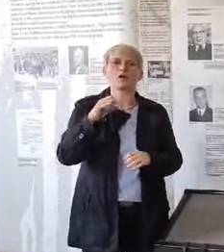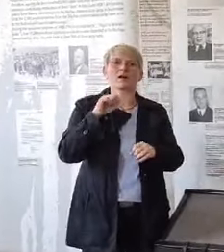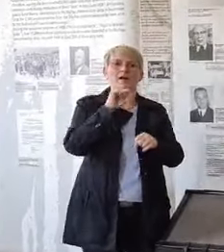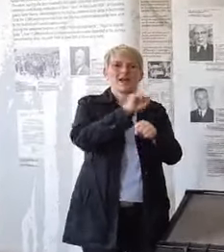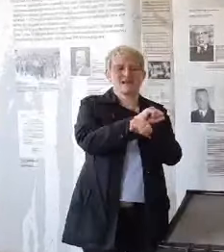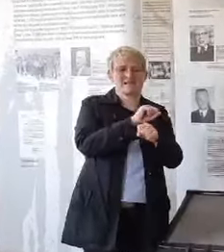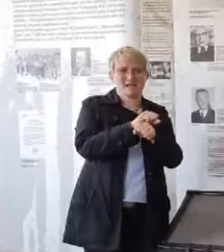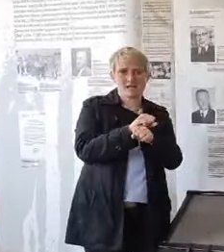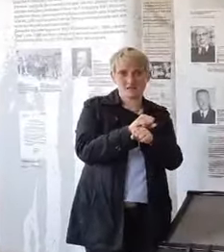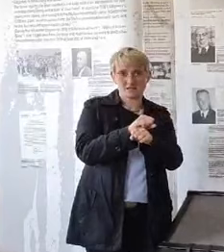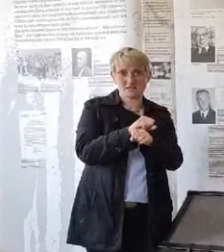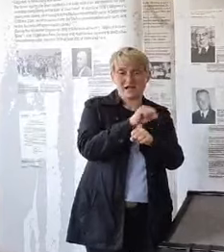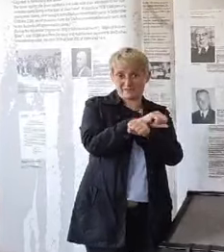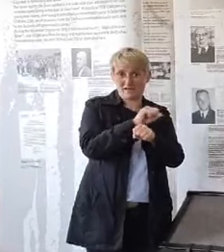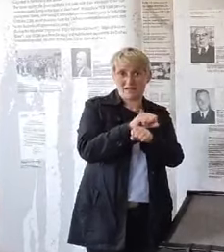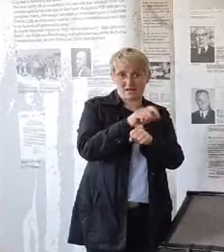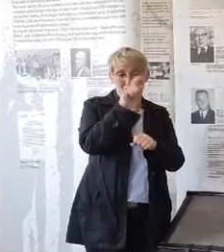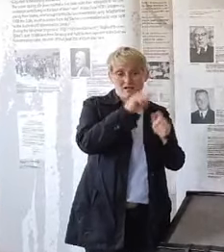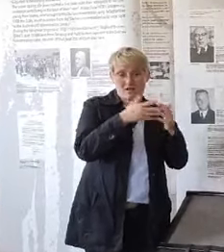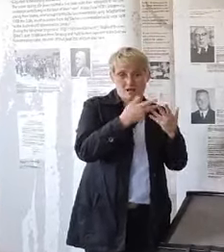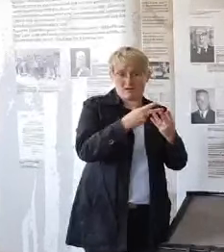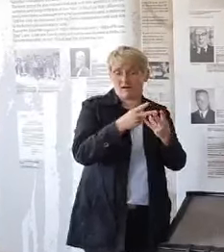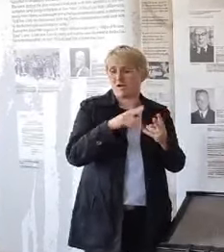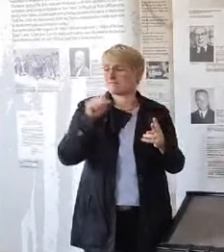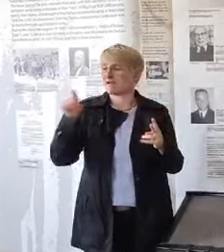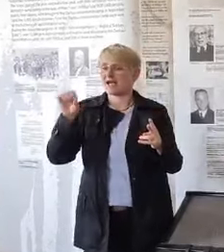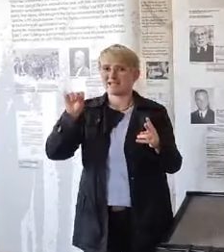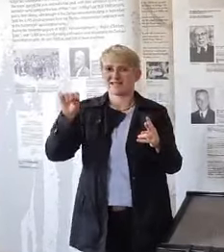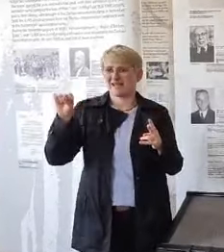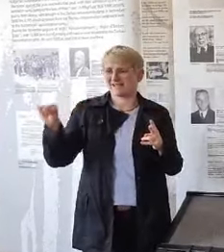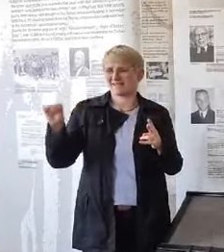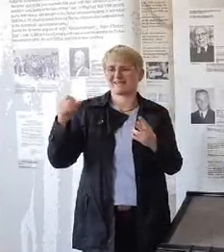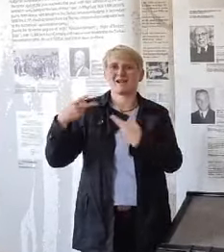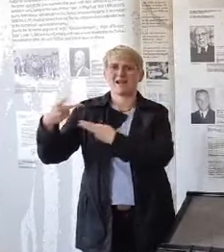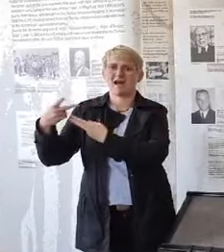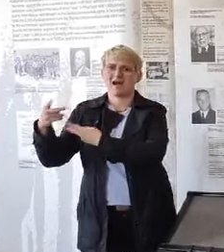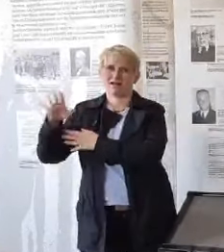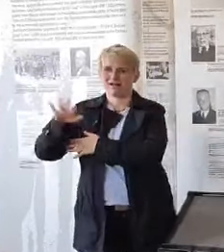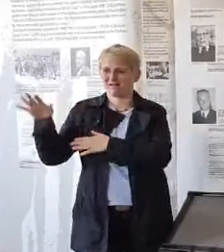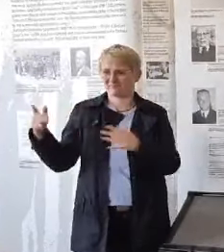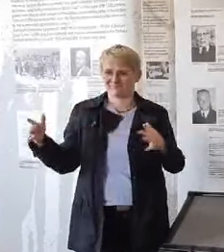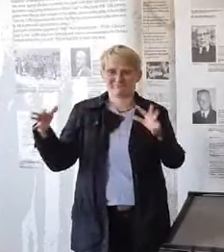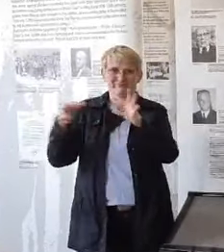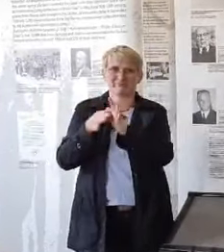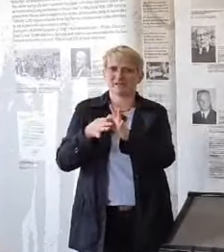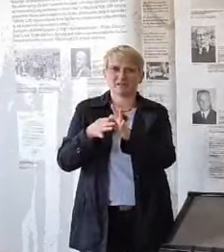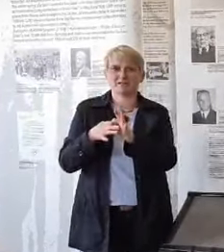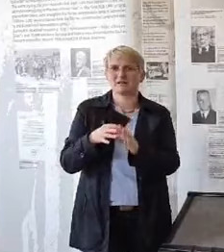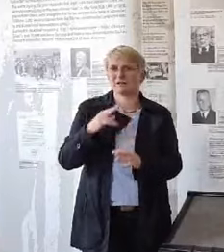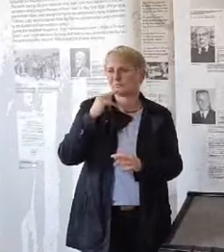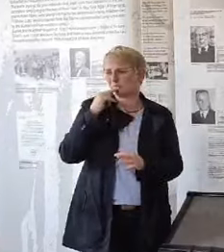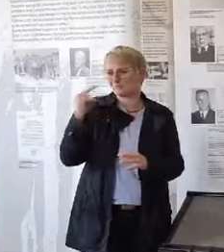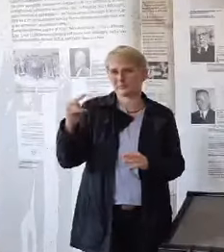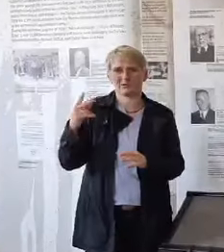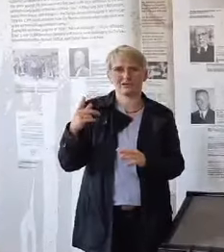angegrenzt hat. Also innerhalb von Minuten wären unzählige hundert neue SS-Männer gekommen. Und die